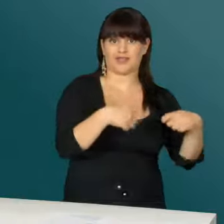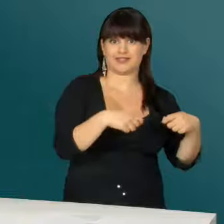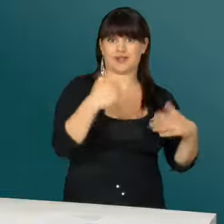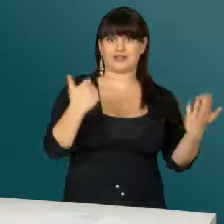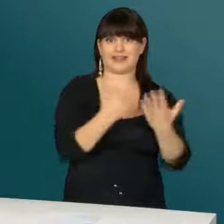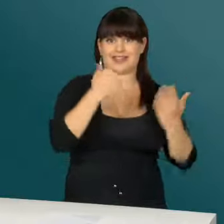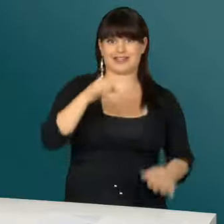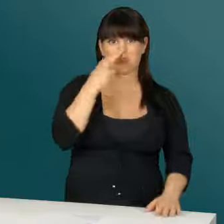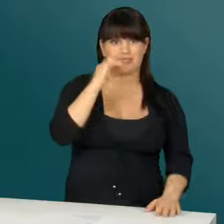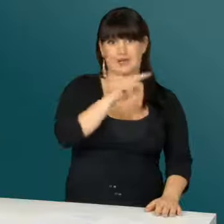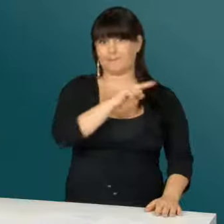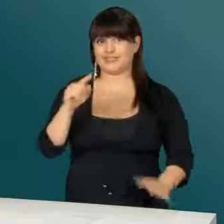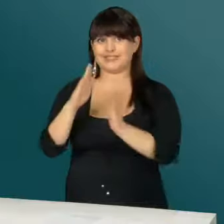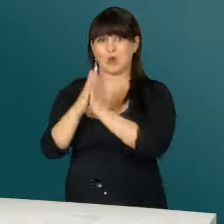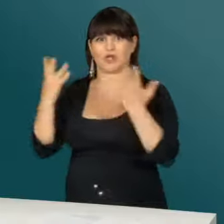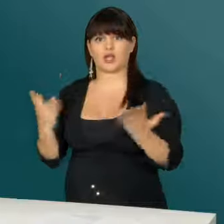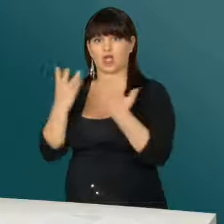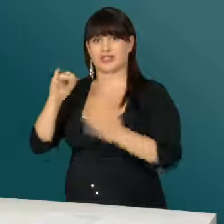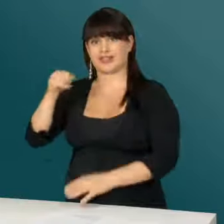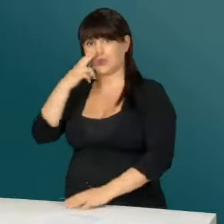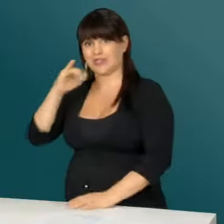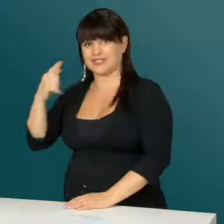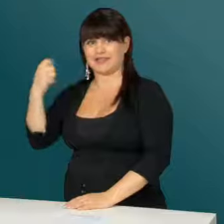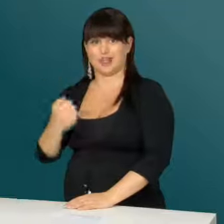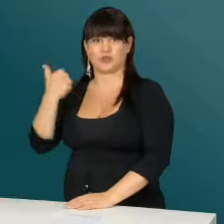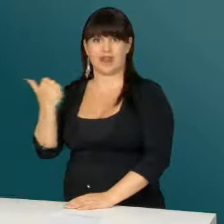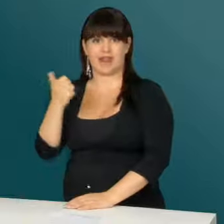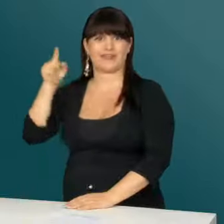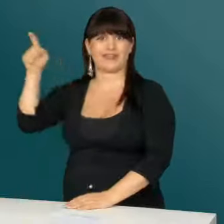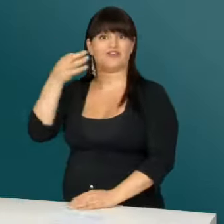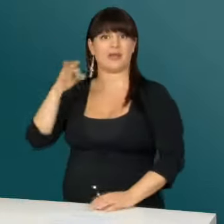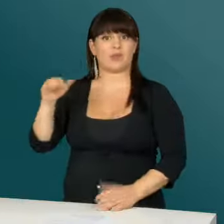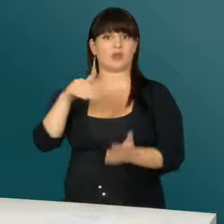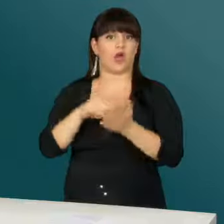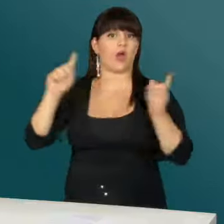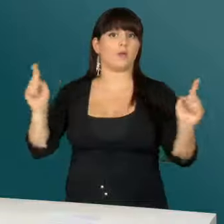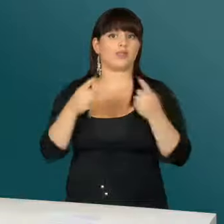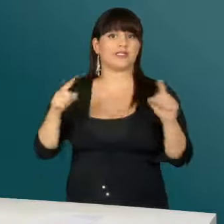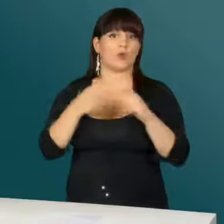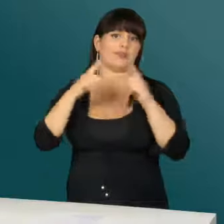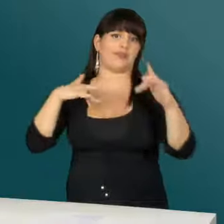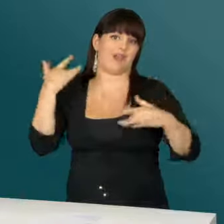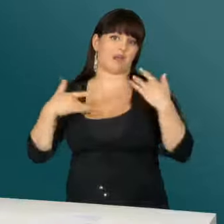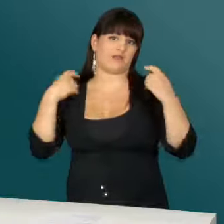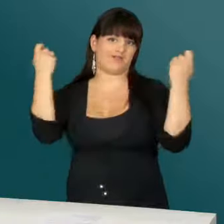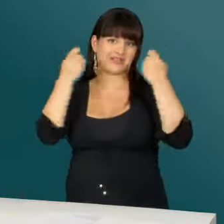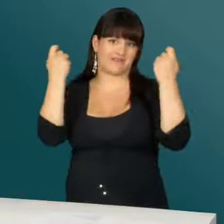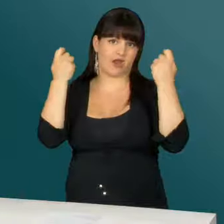Vom Donnerstag, 16. Juni bis am Sonntag, 19. Juni 2011, findet in Fribourg das Musik- und